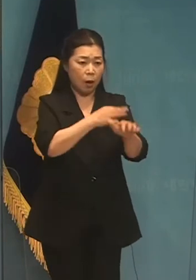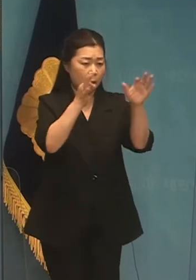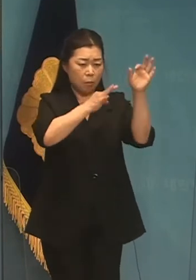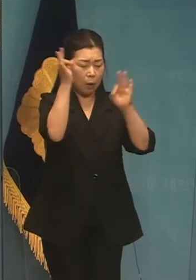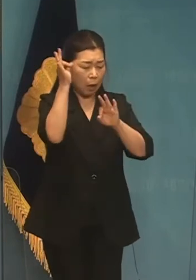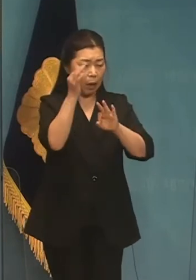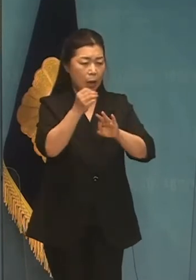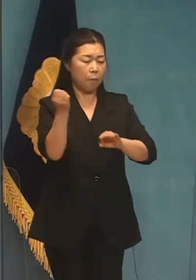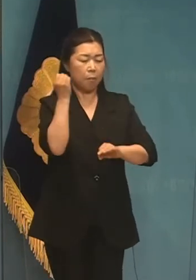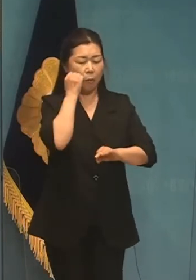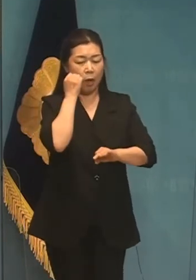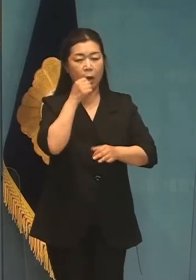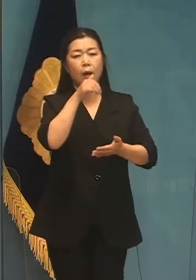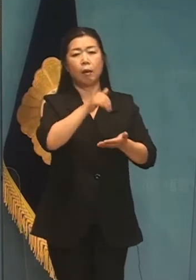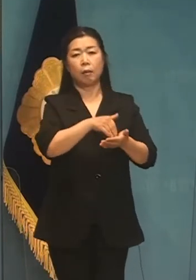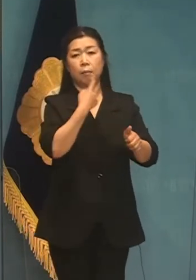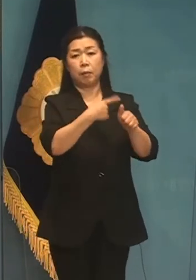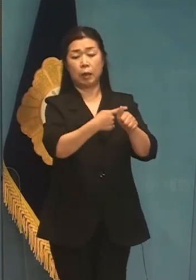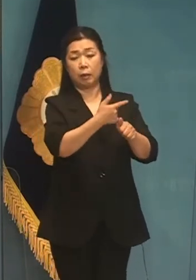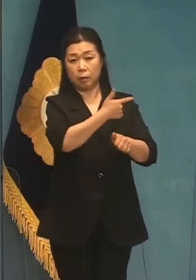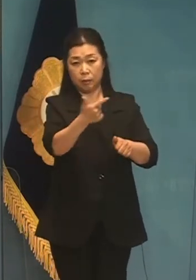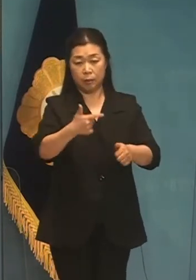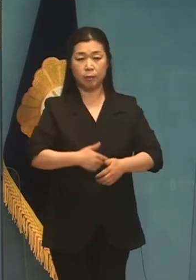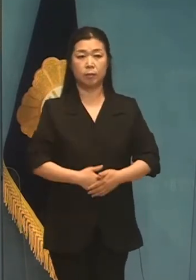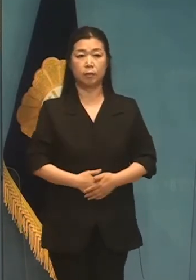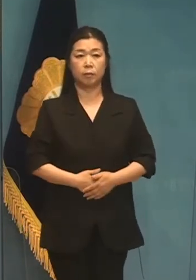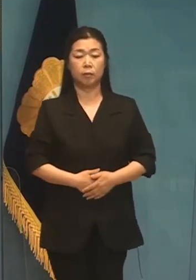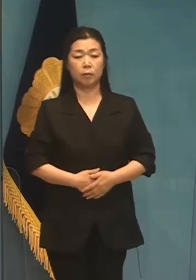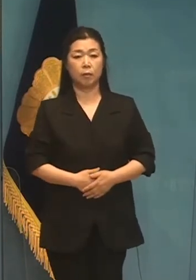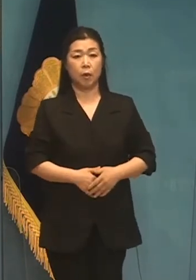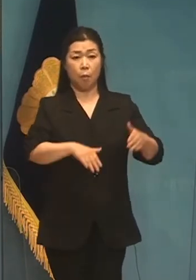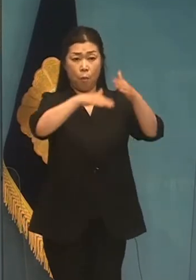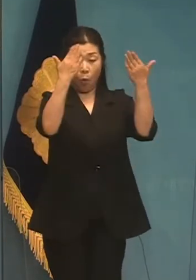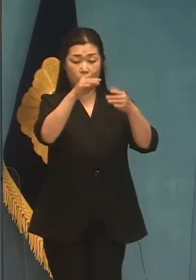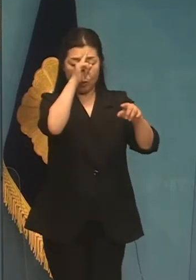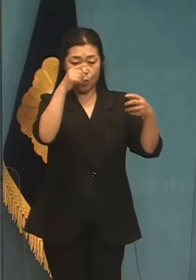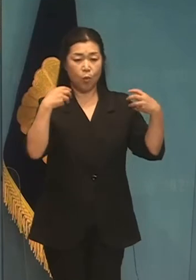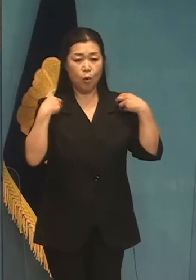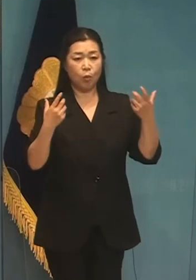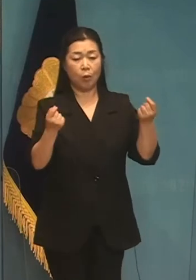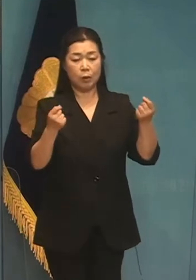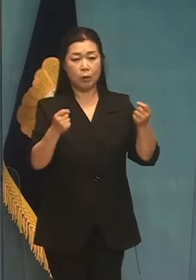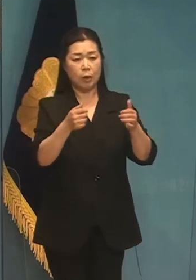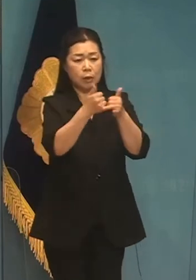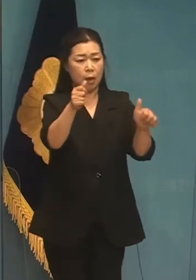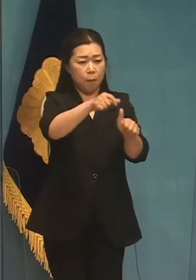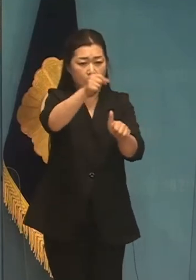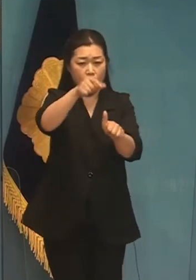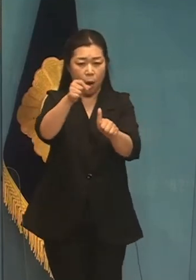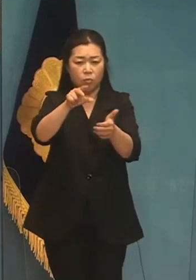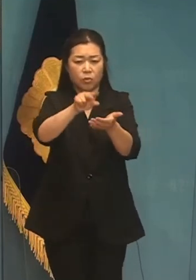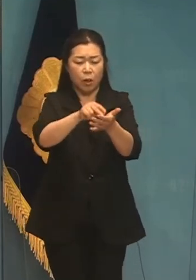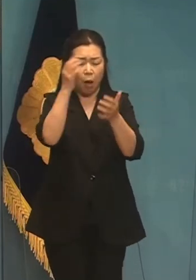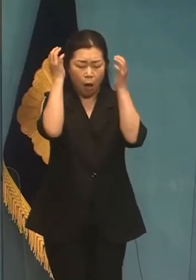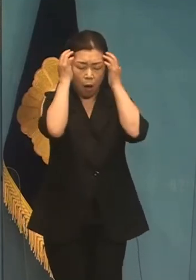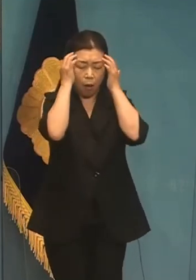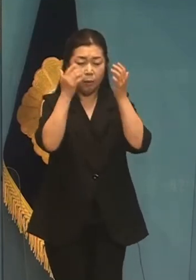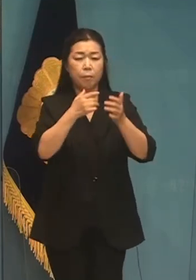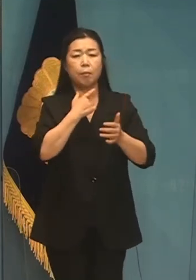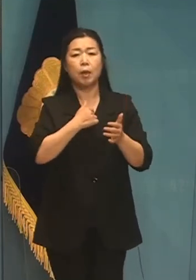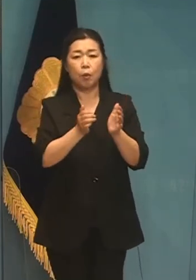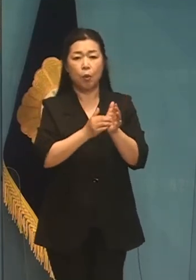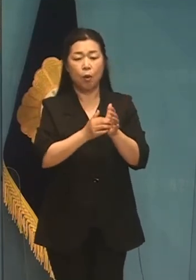잘해도 좋은 평가를 받지 못했습니다. 앞서 모든 정부가 인사 문제로 고록을 치렀고 국민들을